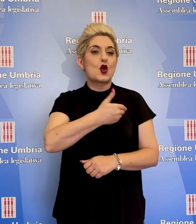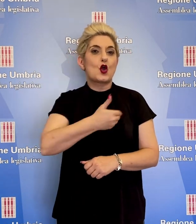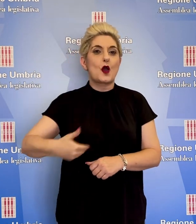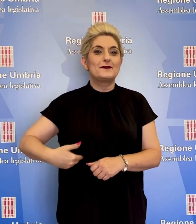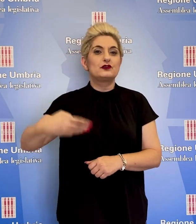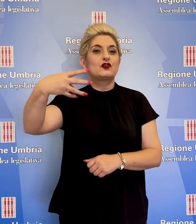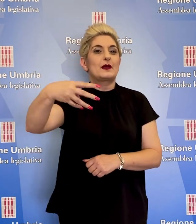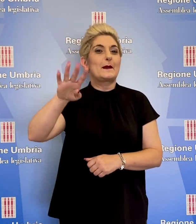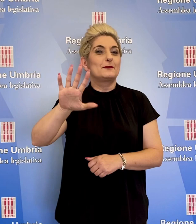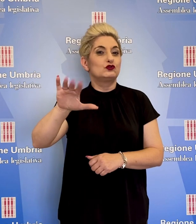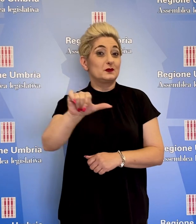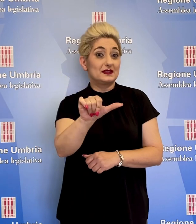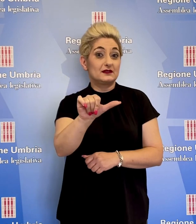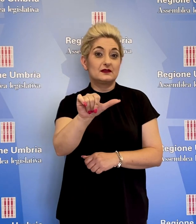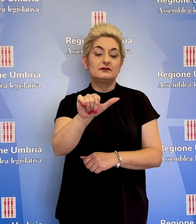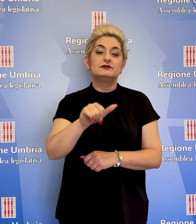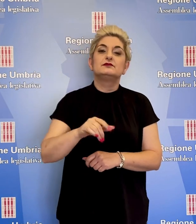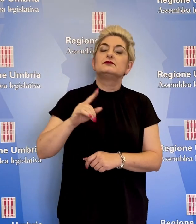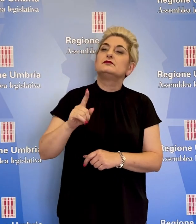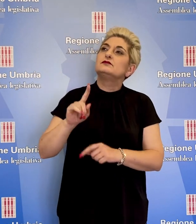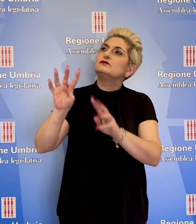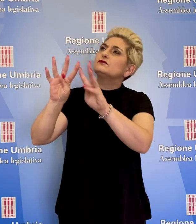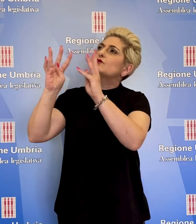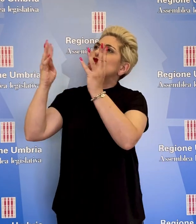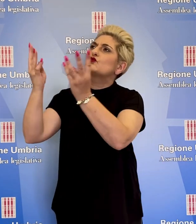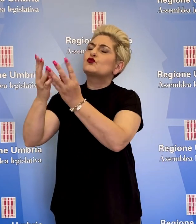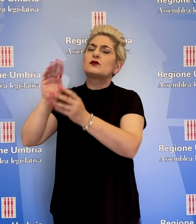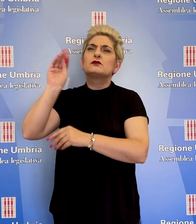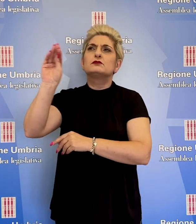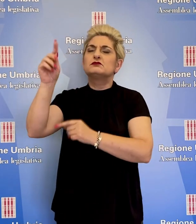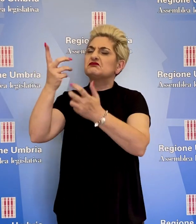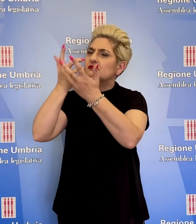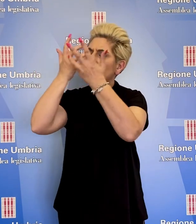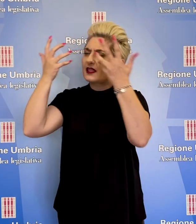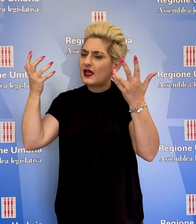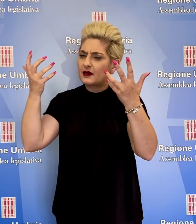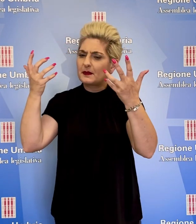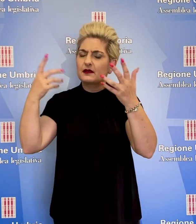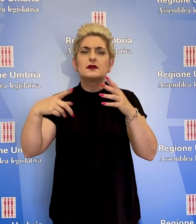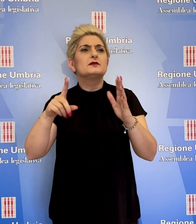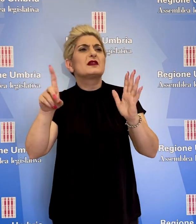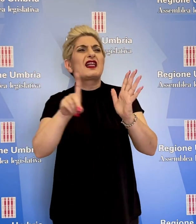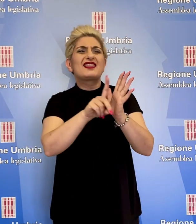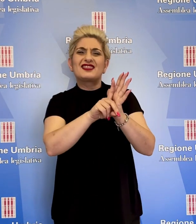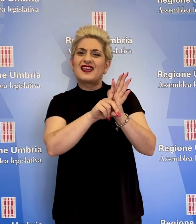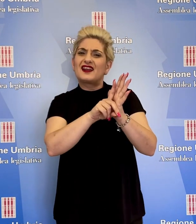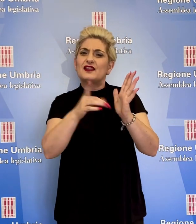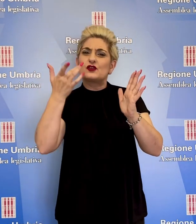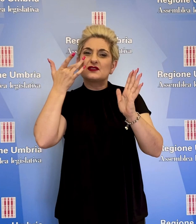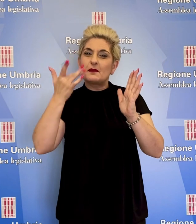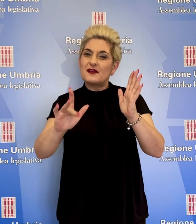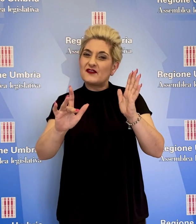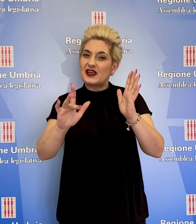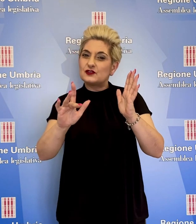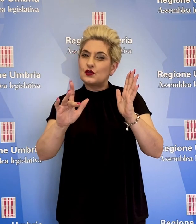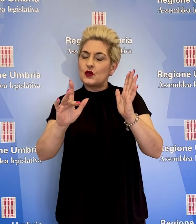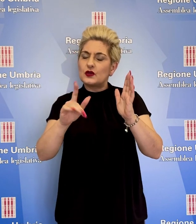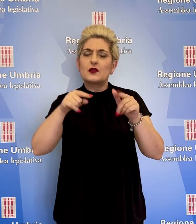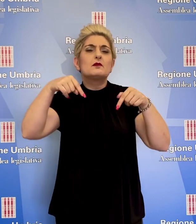consigliere del Movimento 5 Stelle, ha domandato chiarimenti alla Giunta circa gli effetti del nuovo decreto semplificazioni